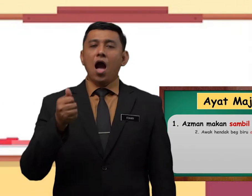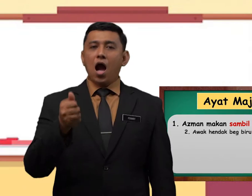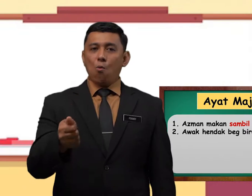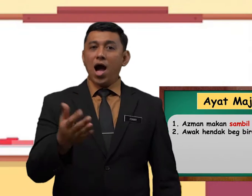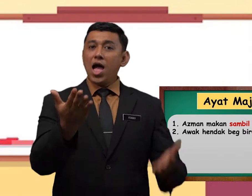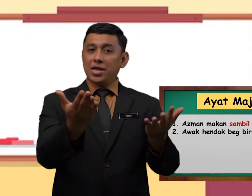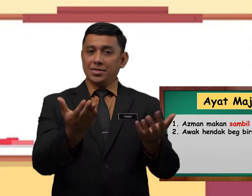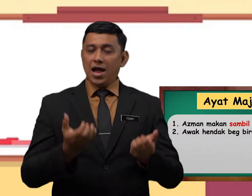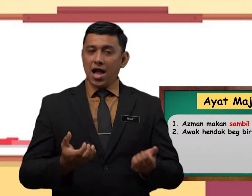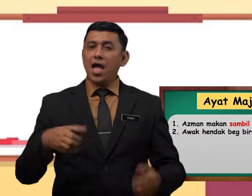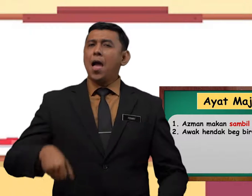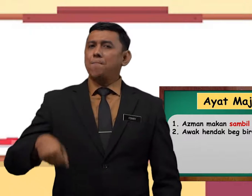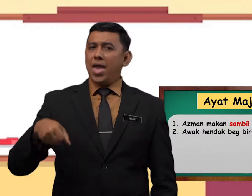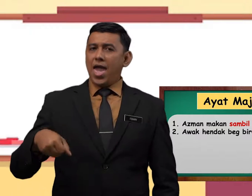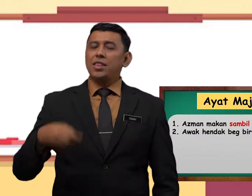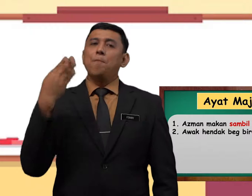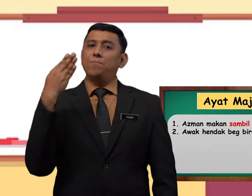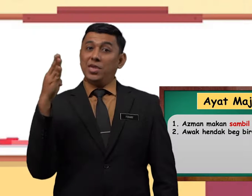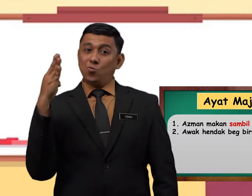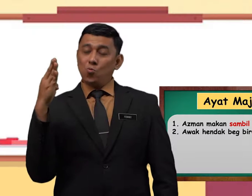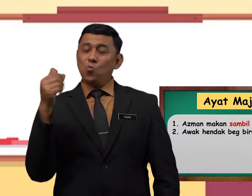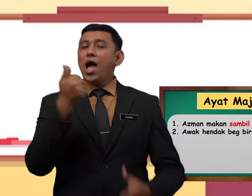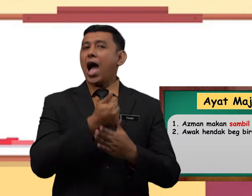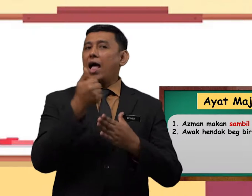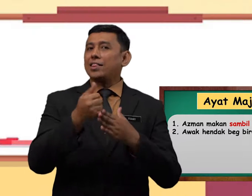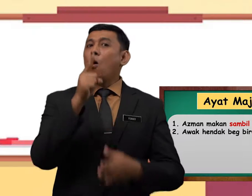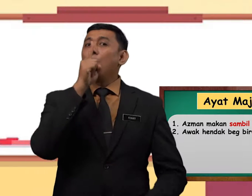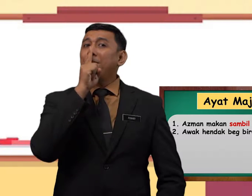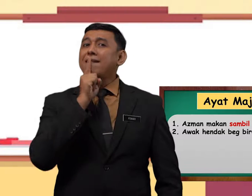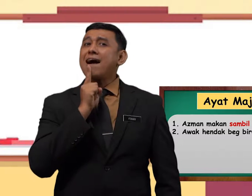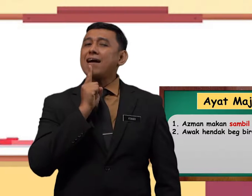Awak hendak beg biru atau merah?